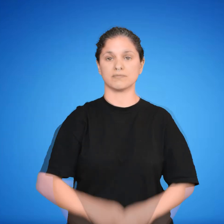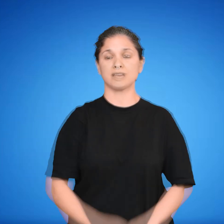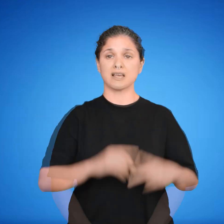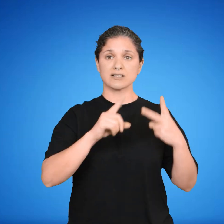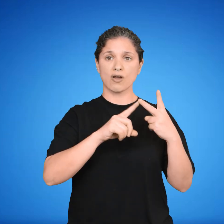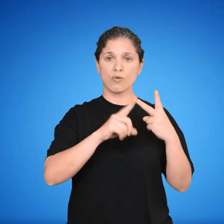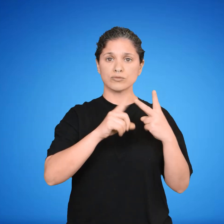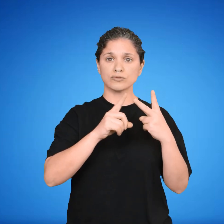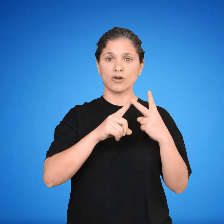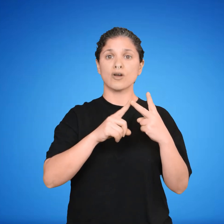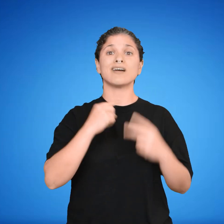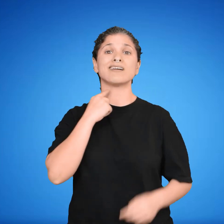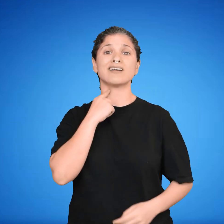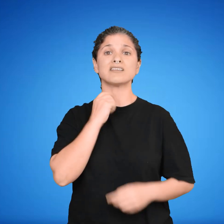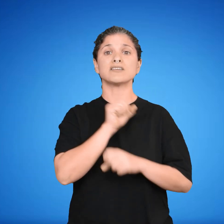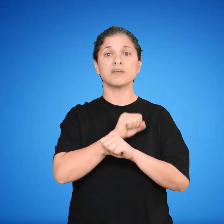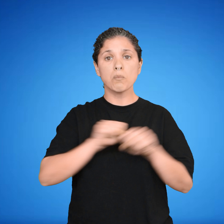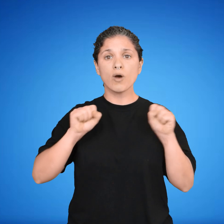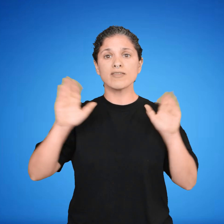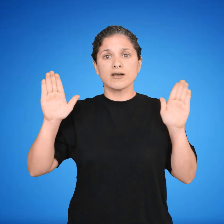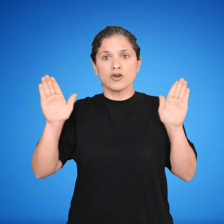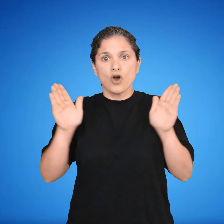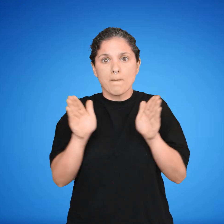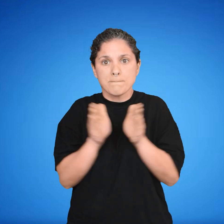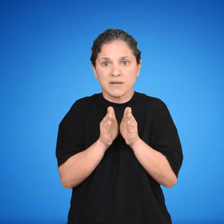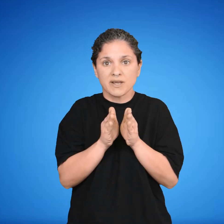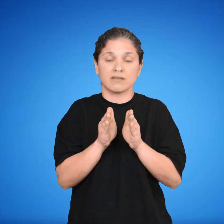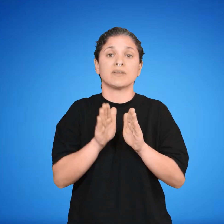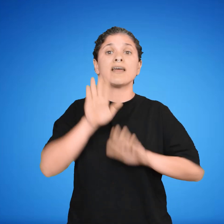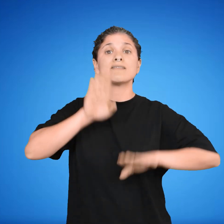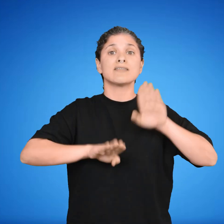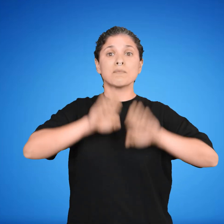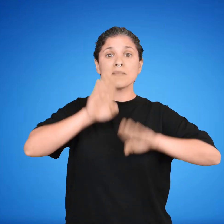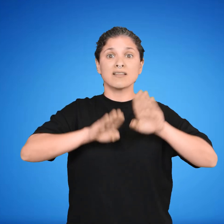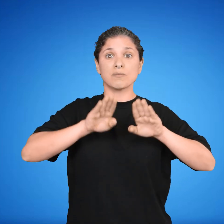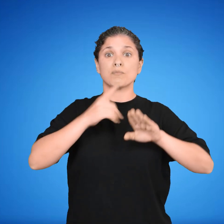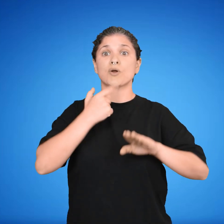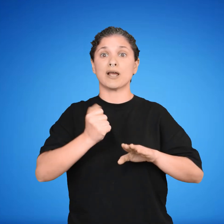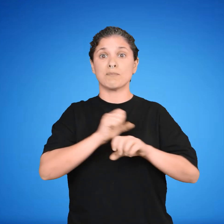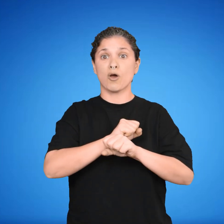Son compresibles. Si aumenta la presión, el volumen del gas disminuye.